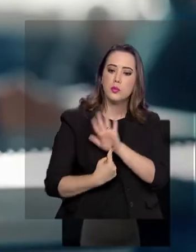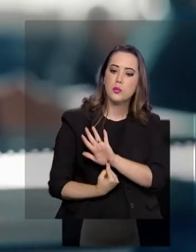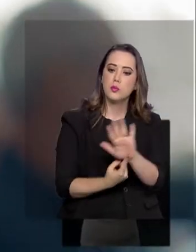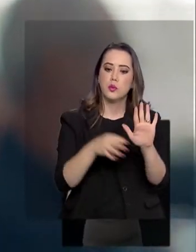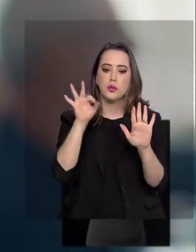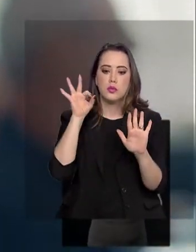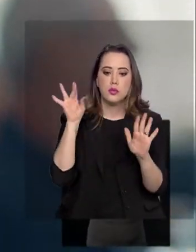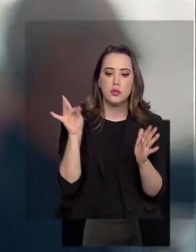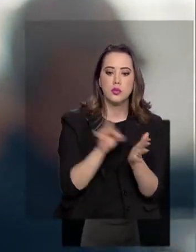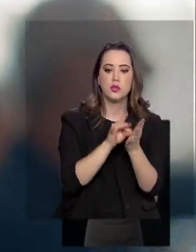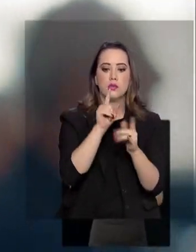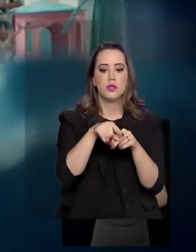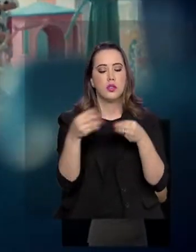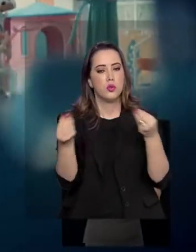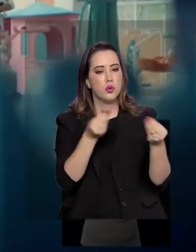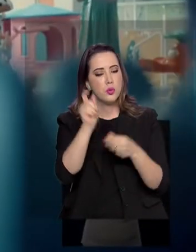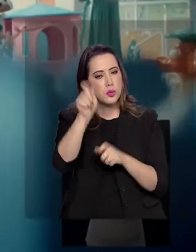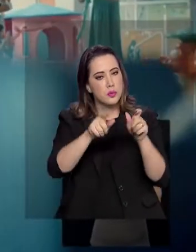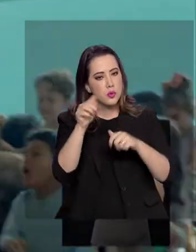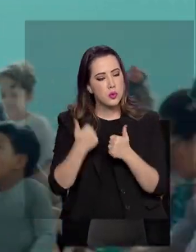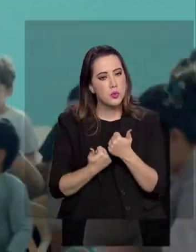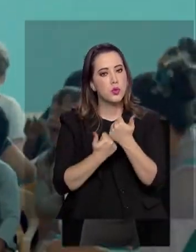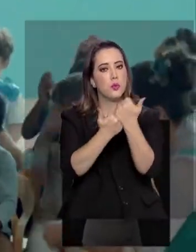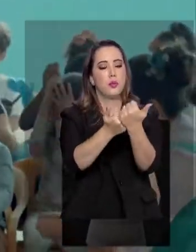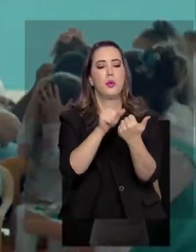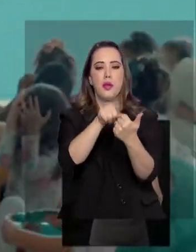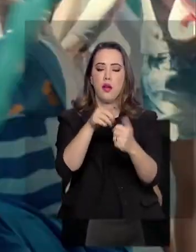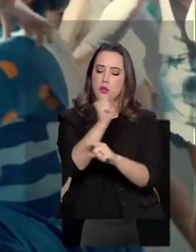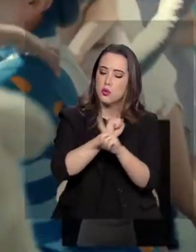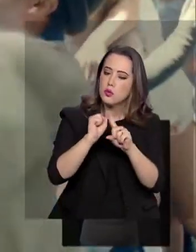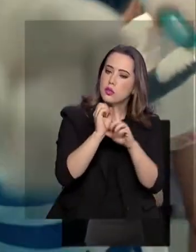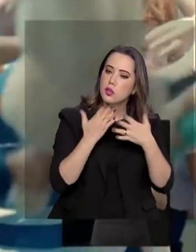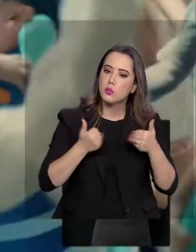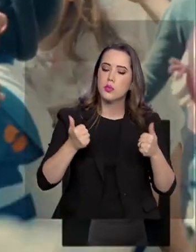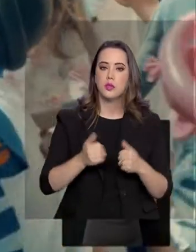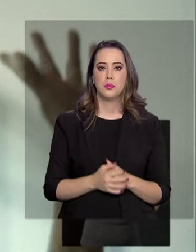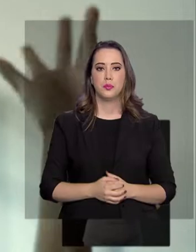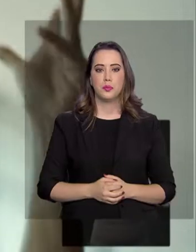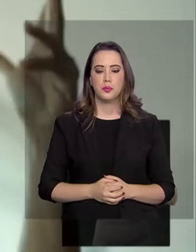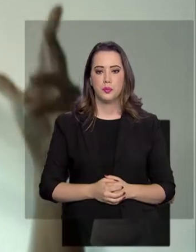dessas pessoas que contribuem para uma sociedade melhor e mais justa.